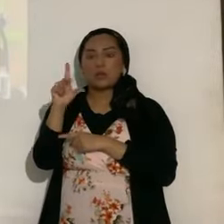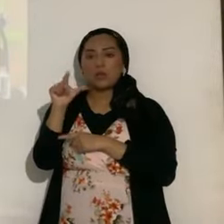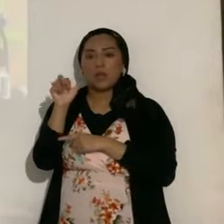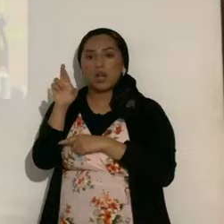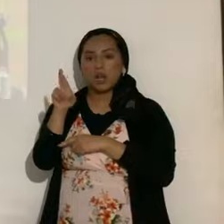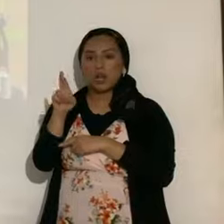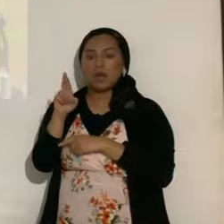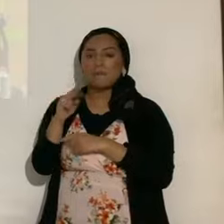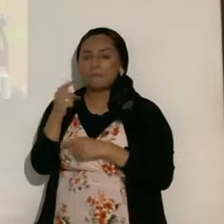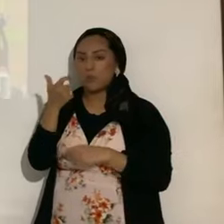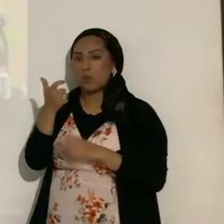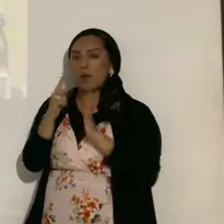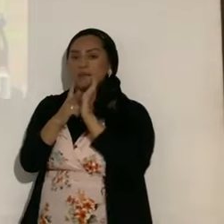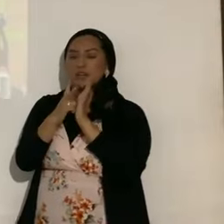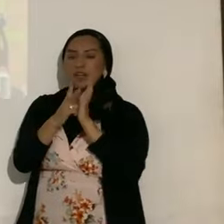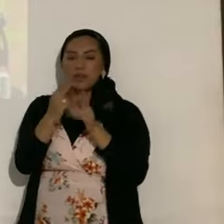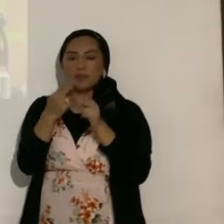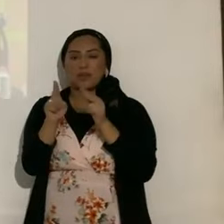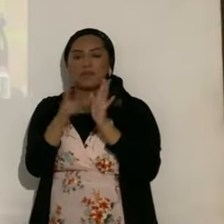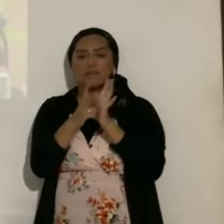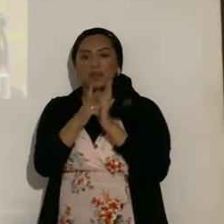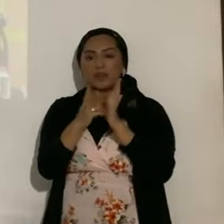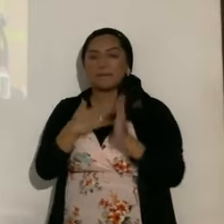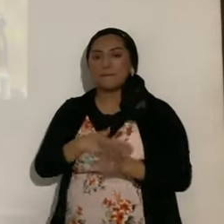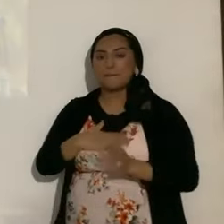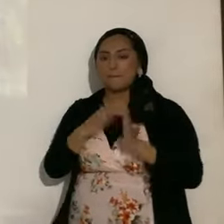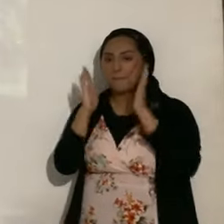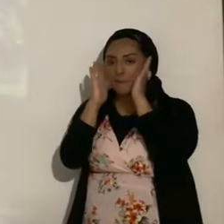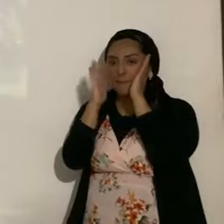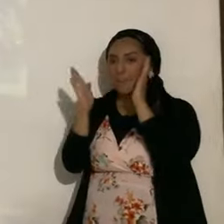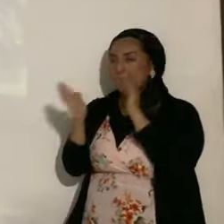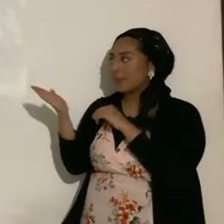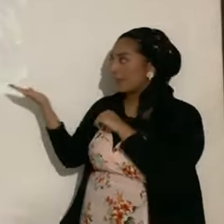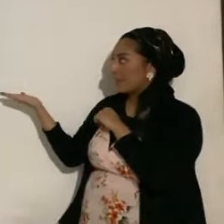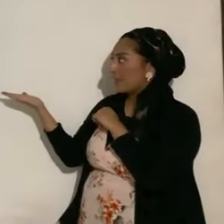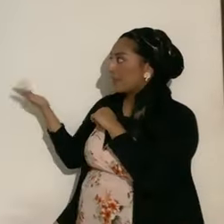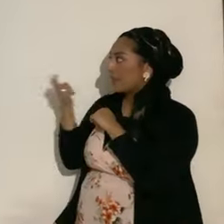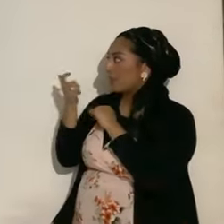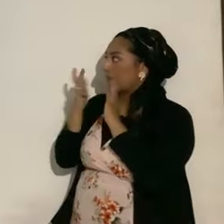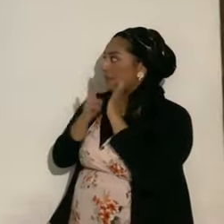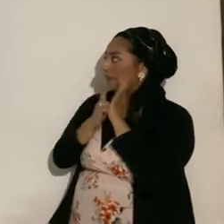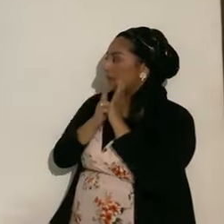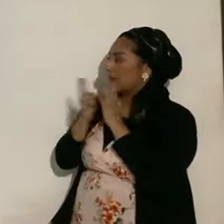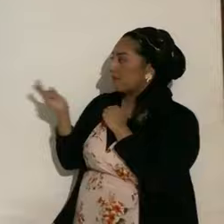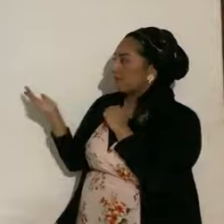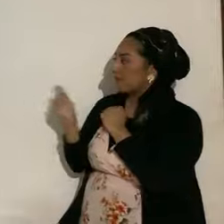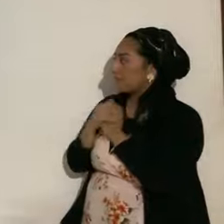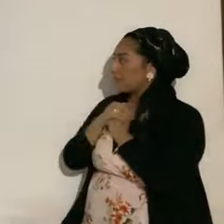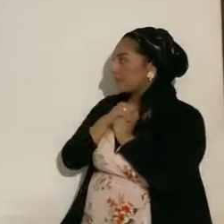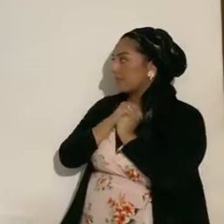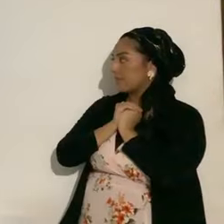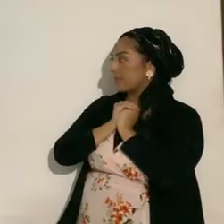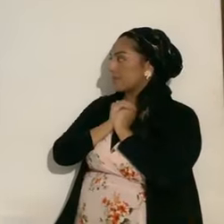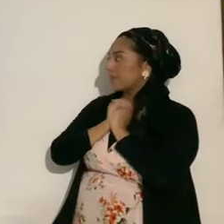ver este, este video, vamos a ver este video, pongan atención hermanos, vamos a ver este video, ahora, pongan atención,